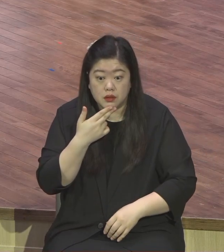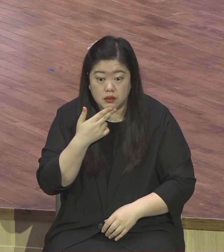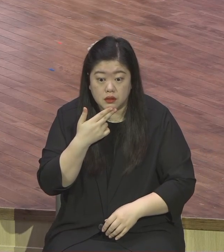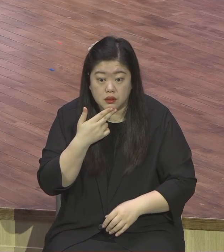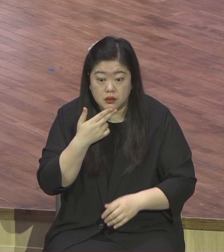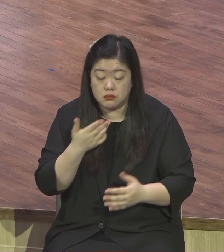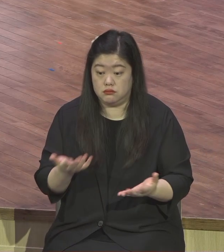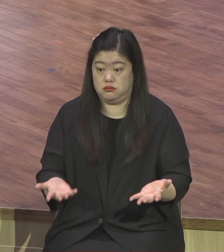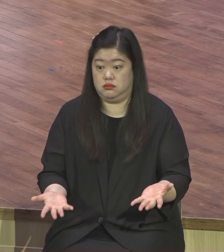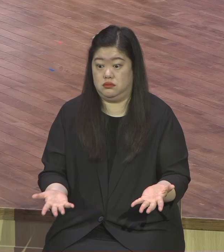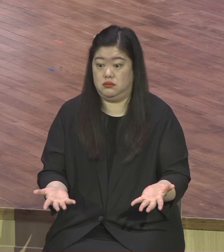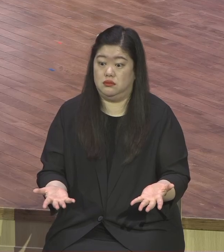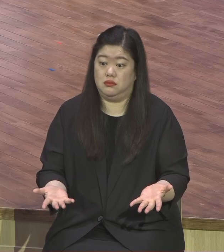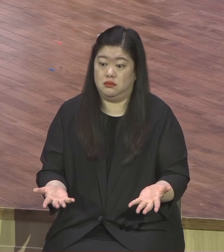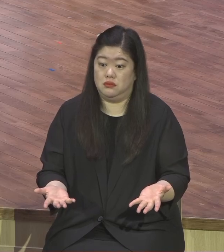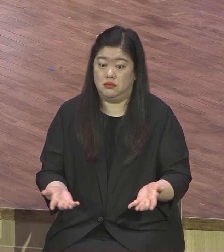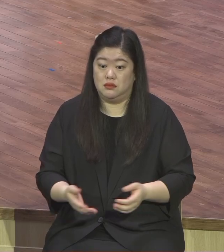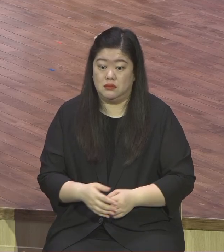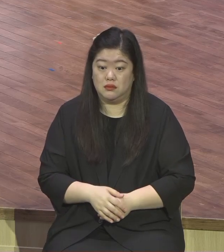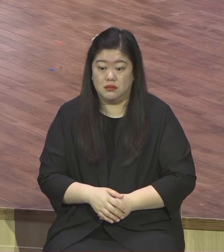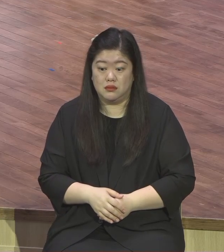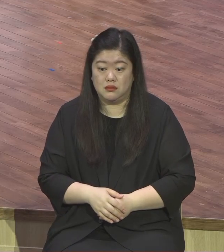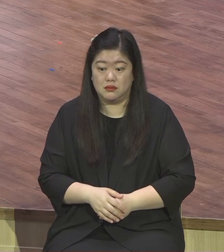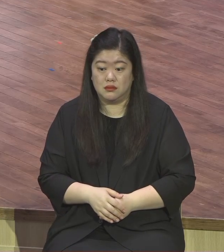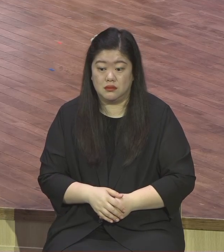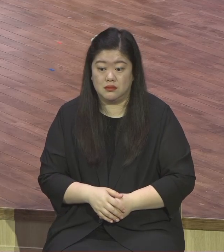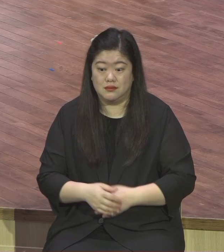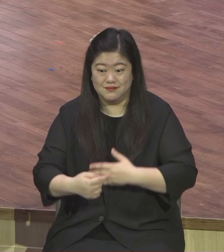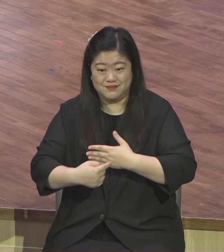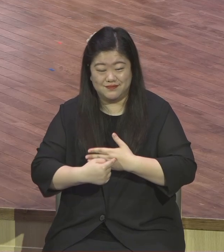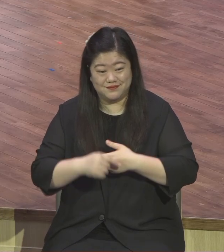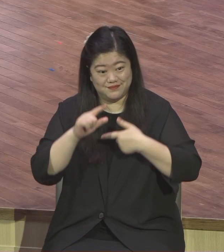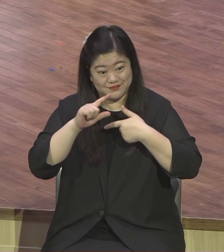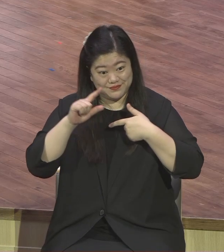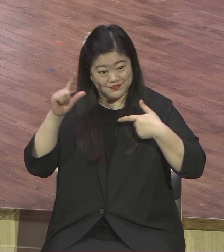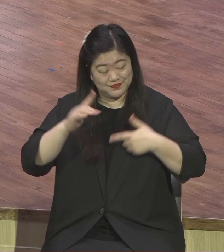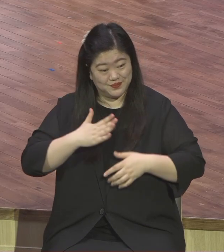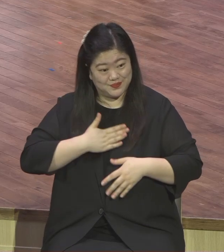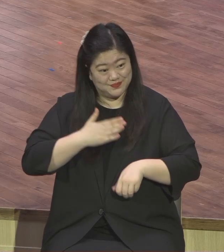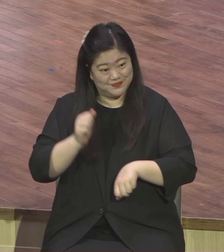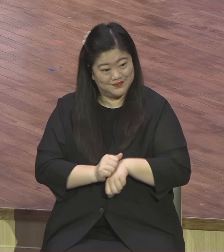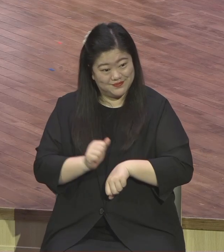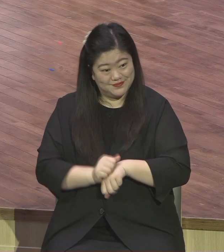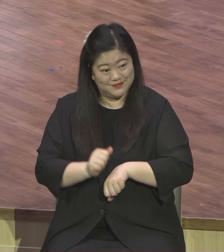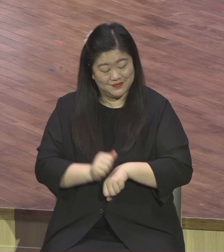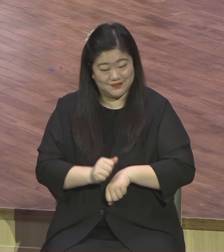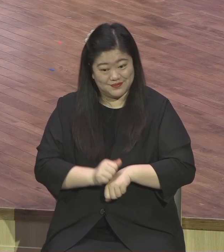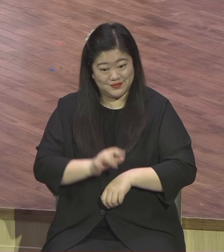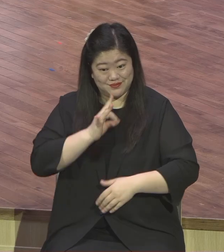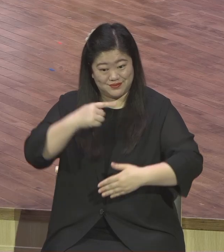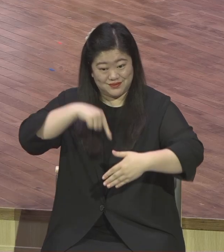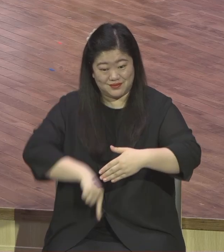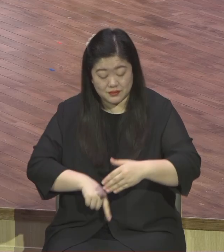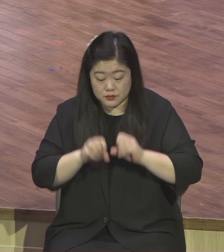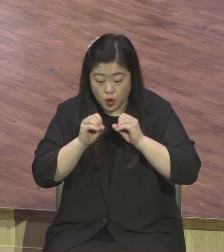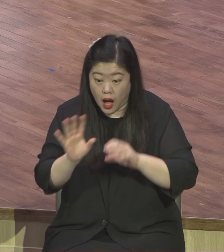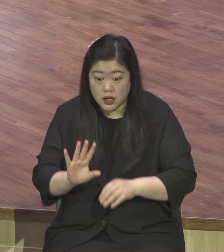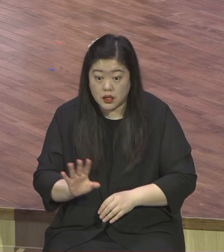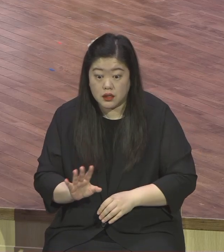교회를 장사의 소굴로 강도의 소굴로 변한 성진의 모습 곧 이스라엘 백성들의 영적 상태입니다.